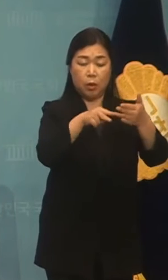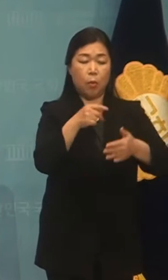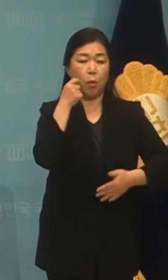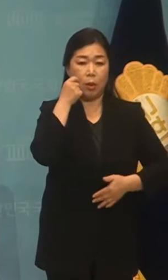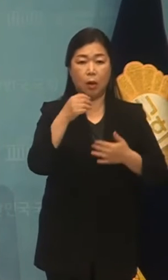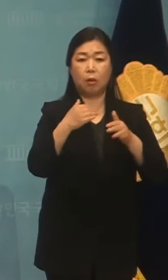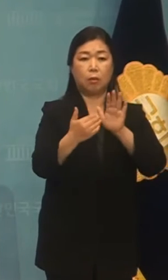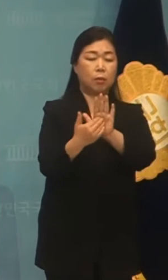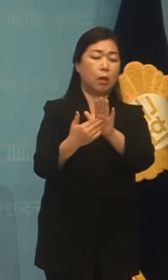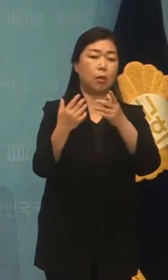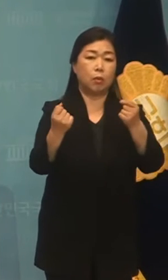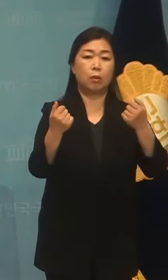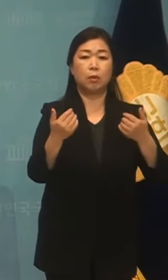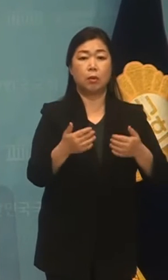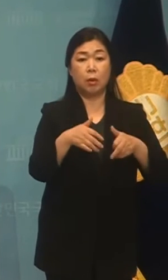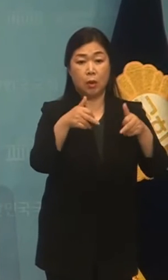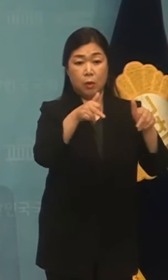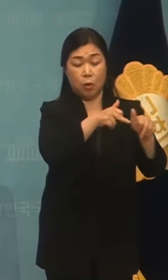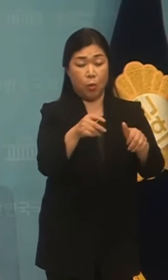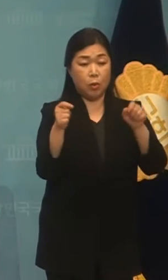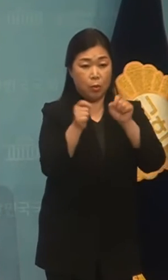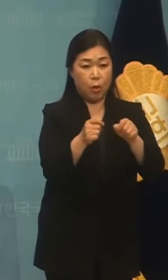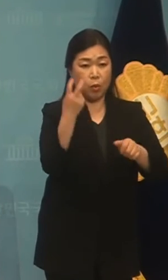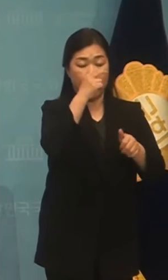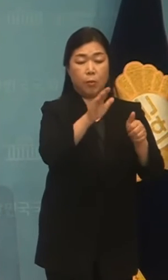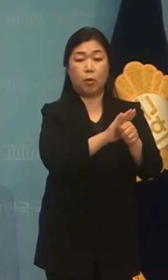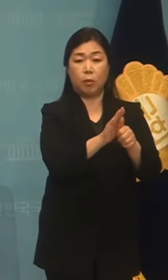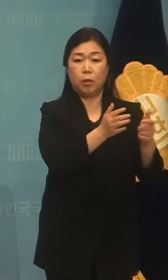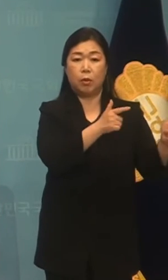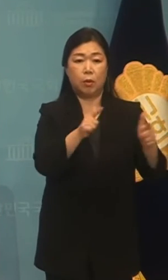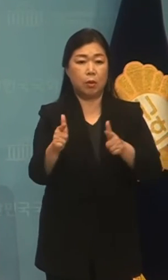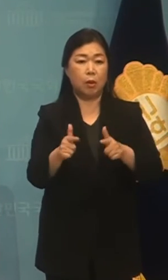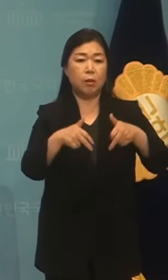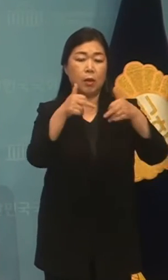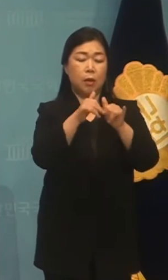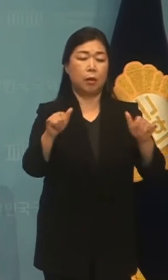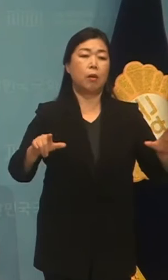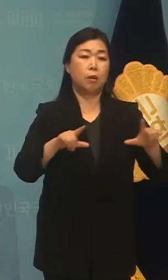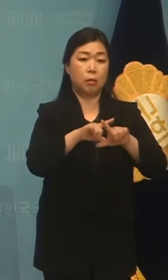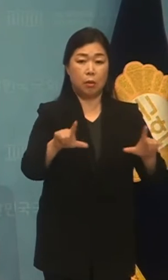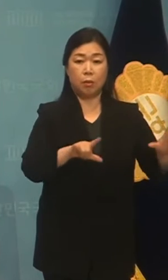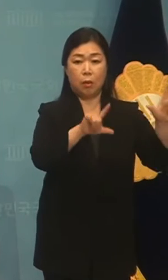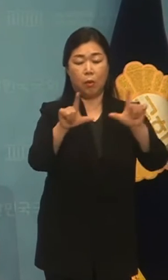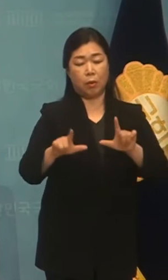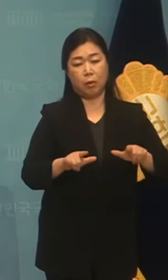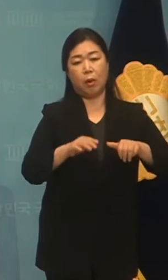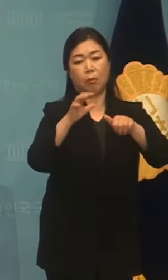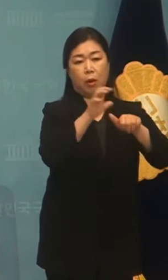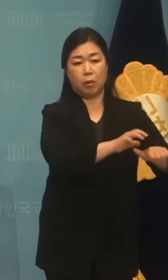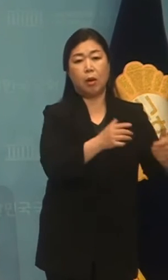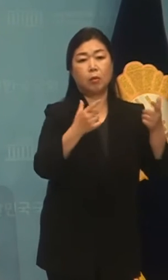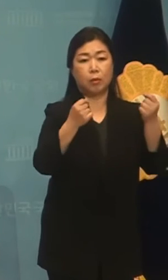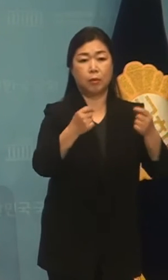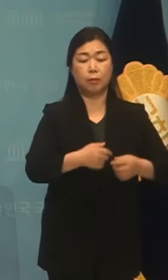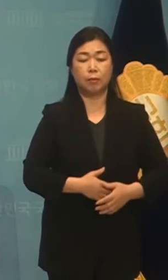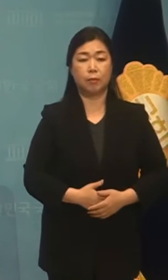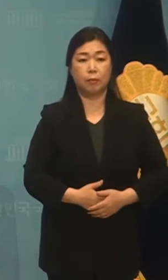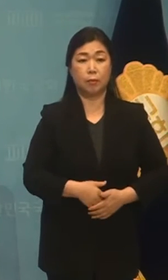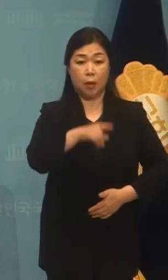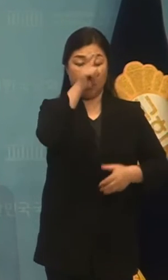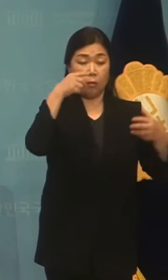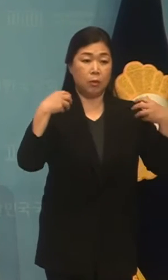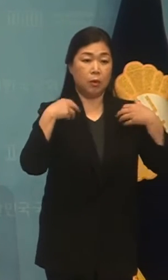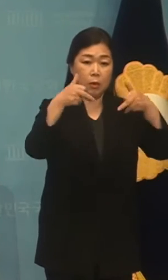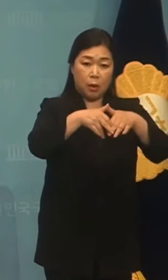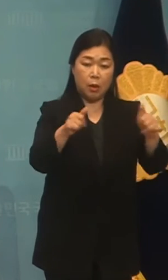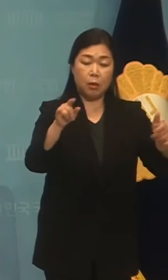방역체계의 정보접근, 불러움 서비스 등에서 장애인의 일상은 또 다른 배제에 놓여져 있습니다. 정부는